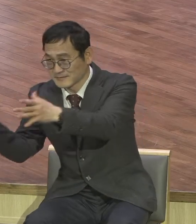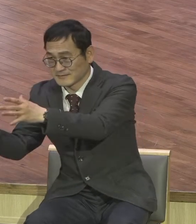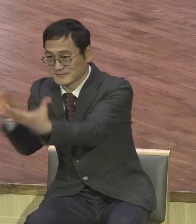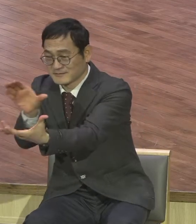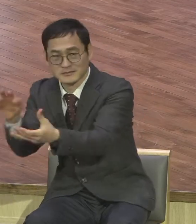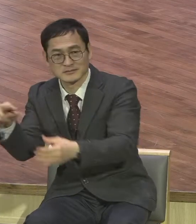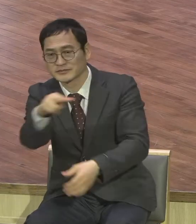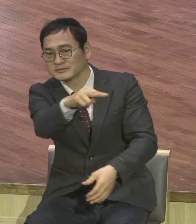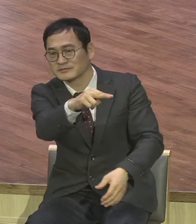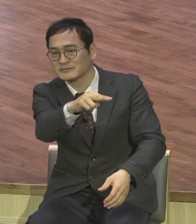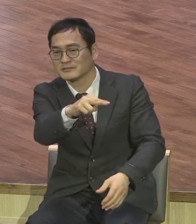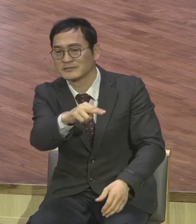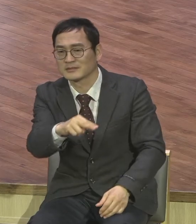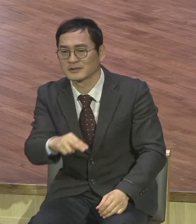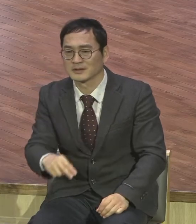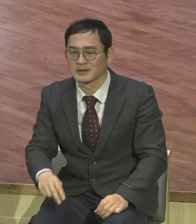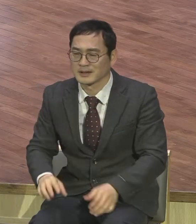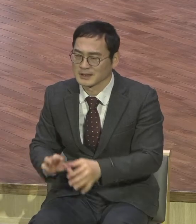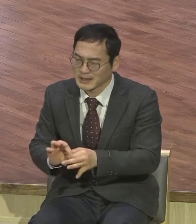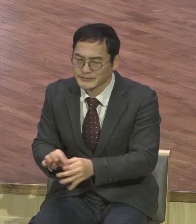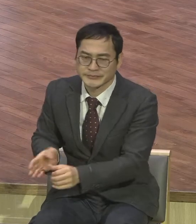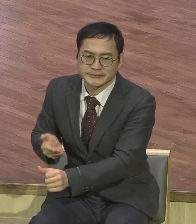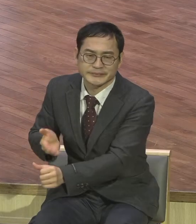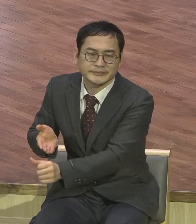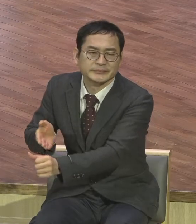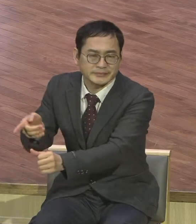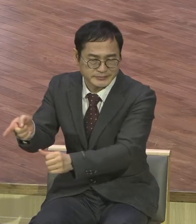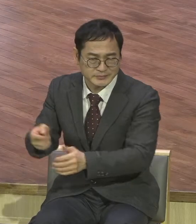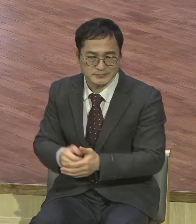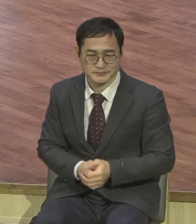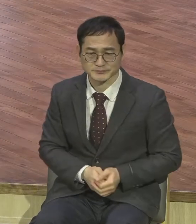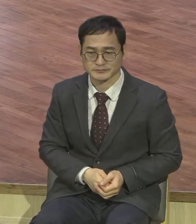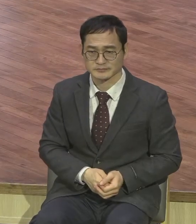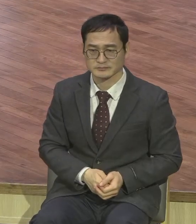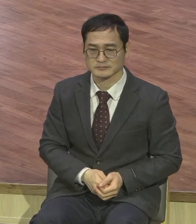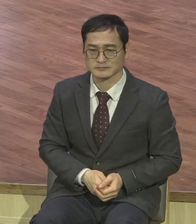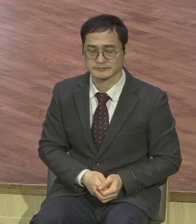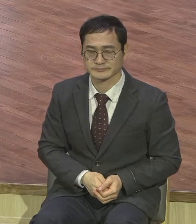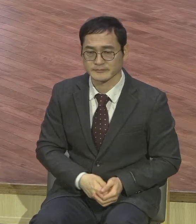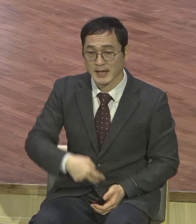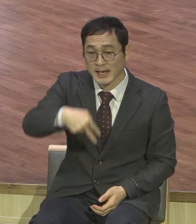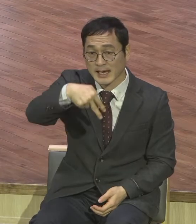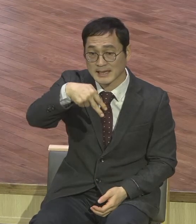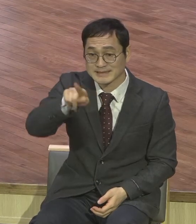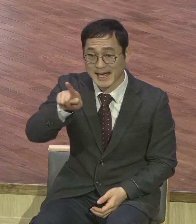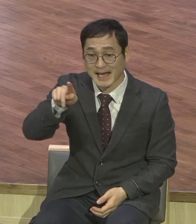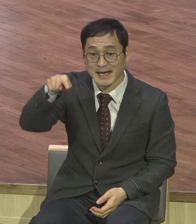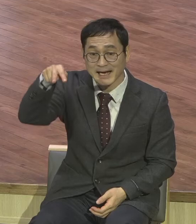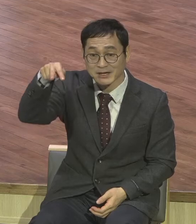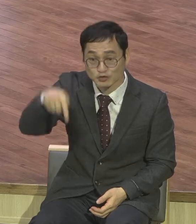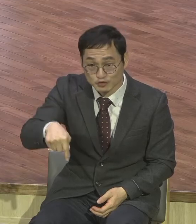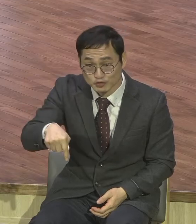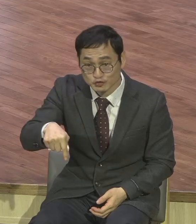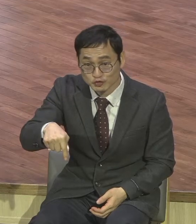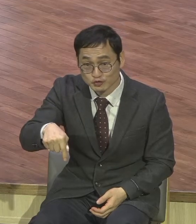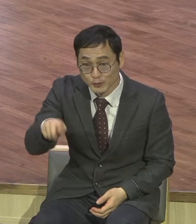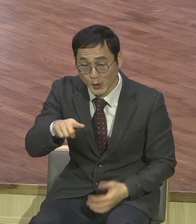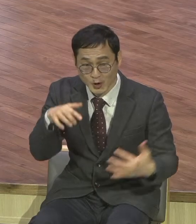자 무엇을 사수하라 이 말은 전쟁터에서 쓰는 말이죠. 사수하라 목숨을 걸고 지킨다.